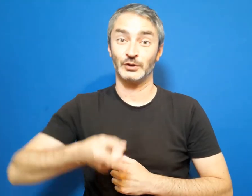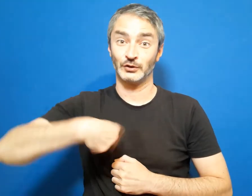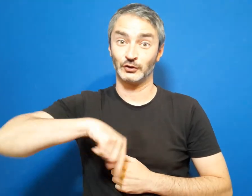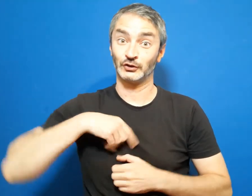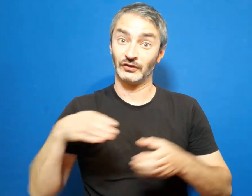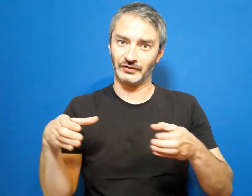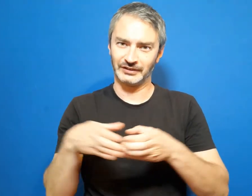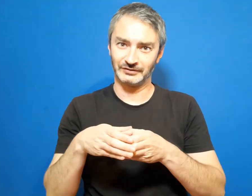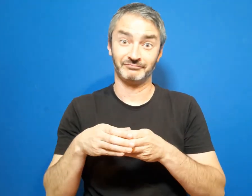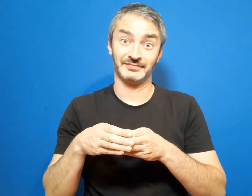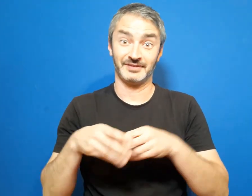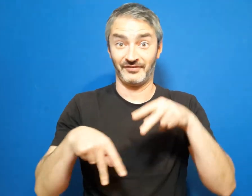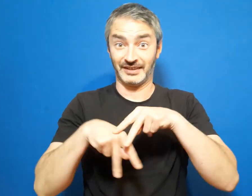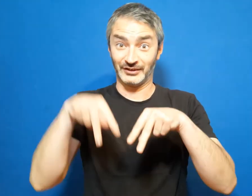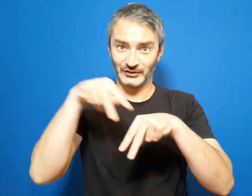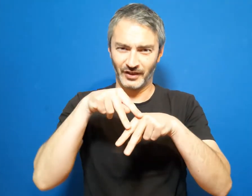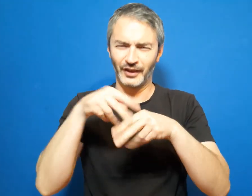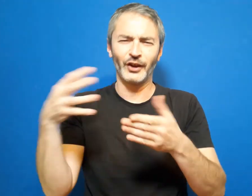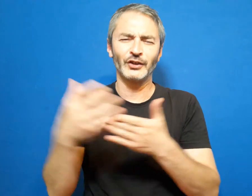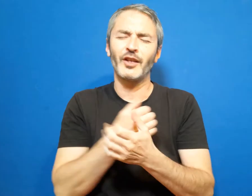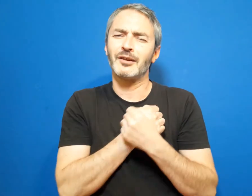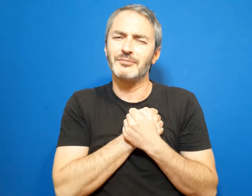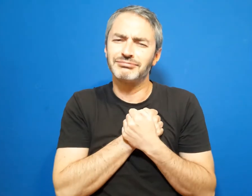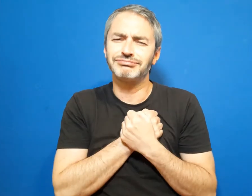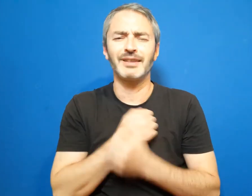FESOCE, todo nuestro aprecio y consideración.